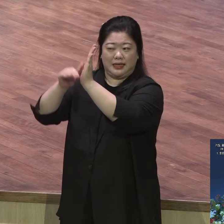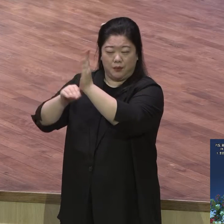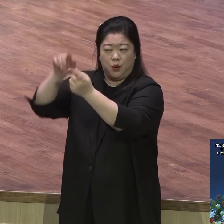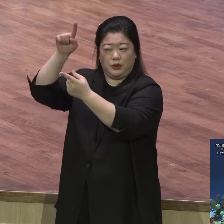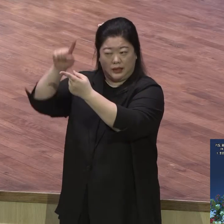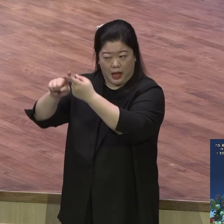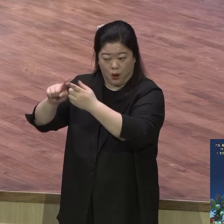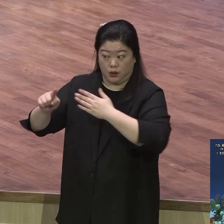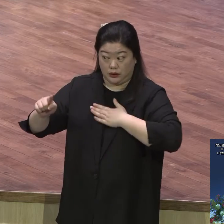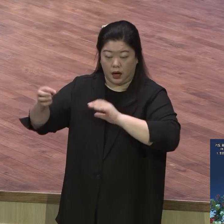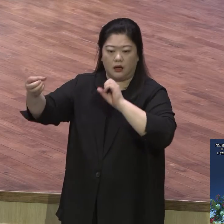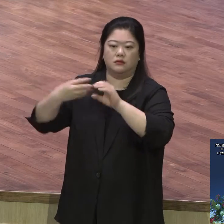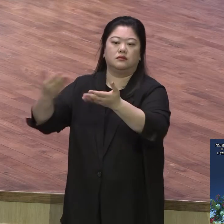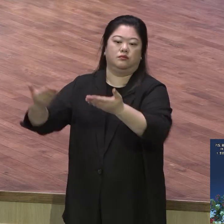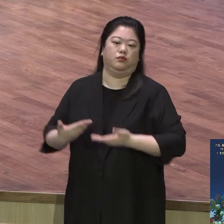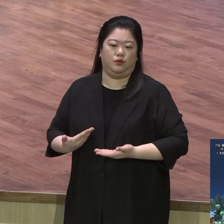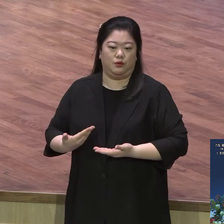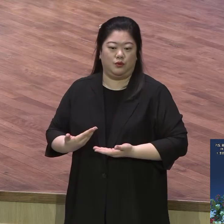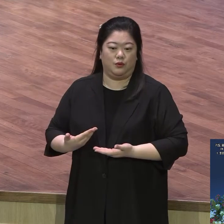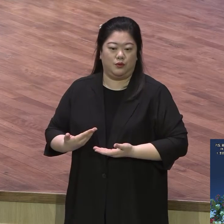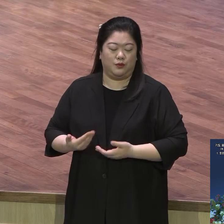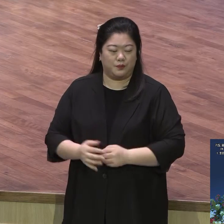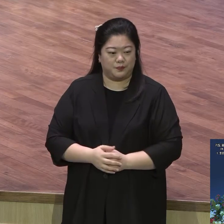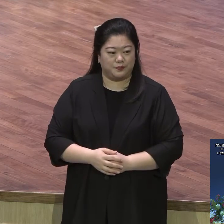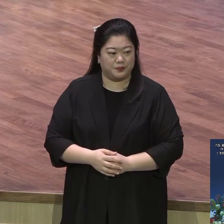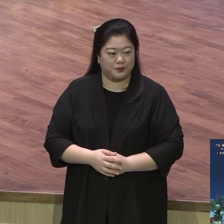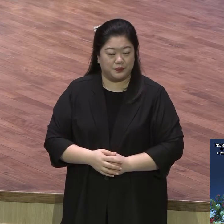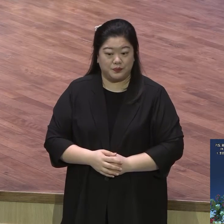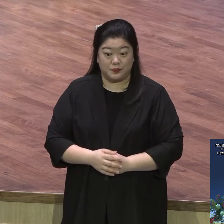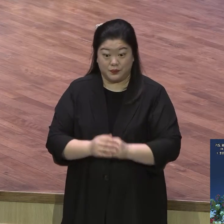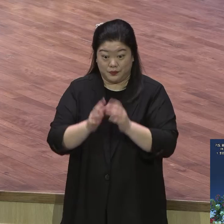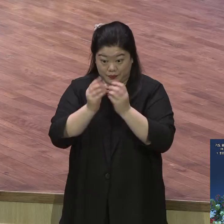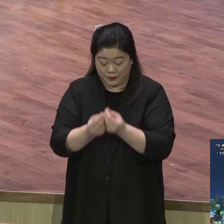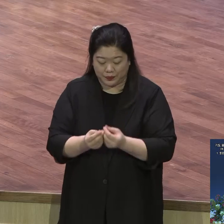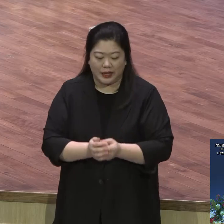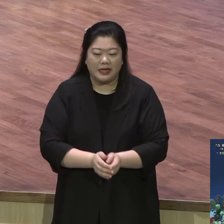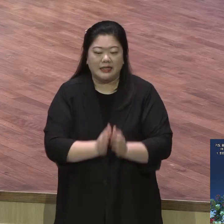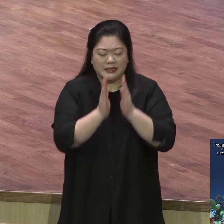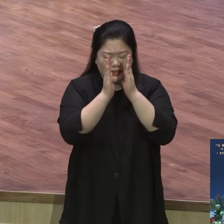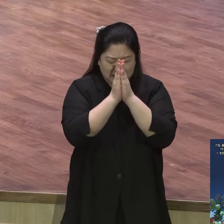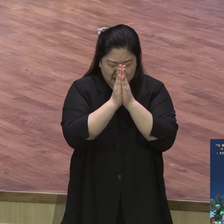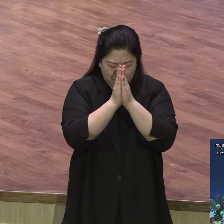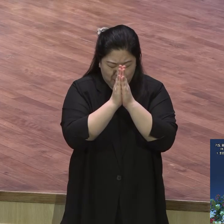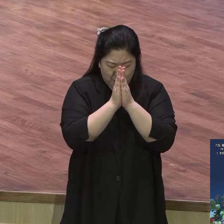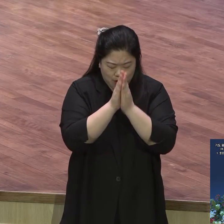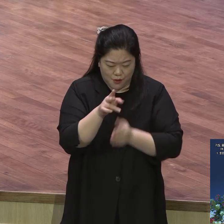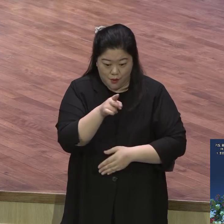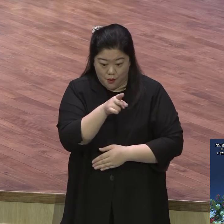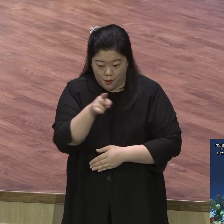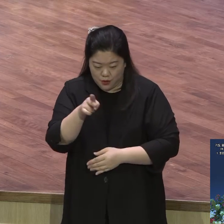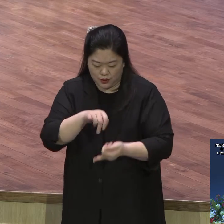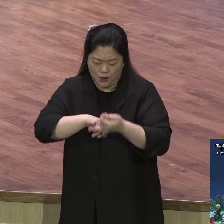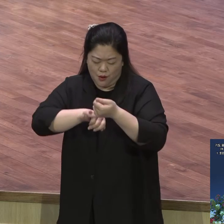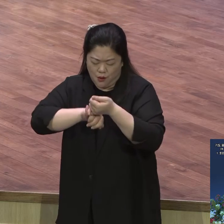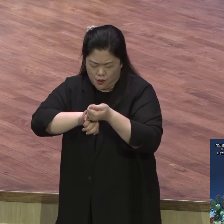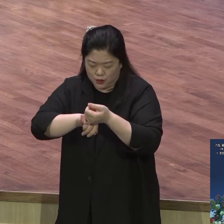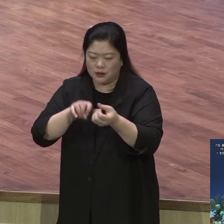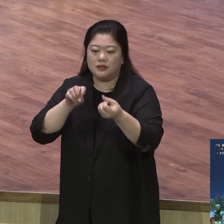말씀이에요 기도는 반드시 응답된다는 것을 본문에서 구하고 찾고